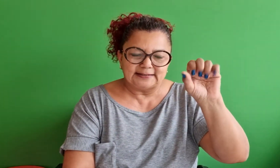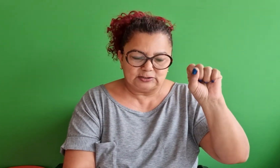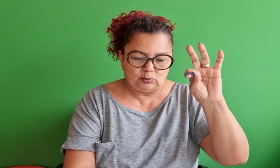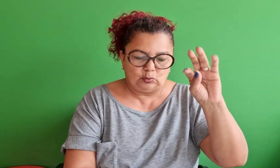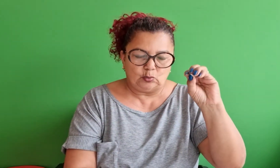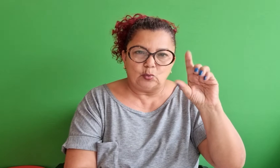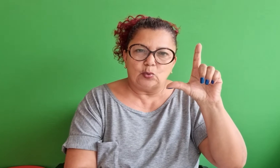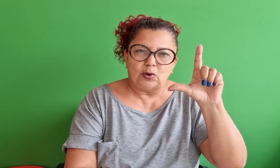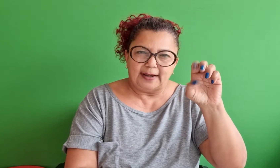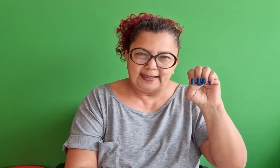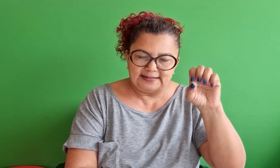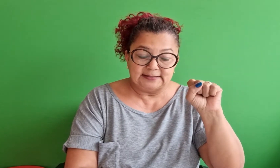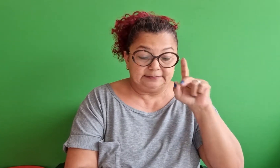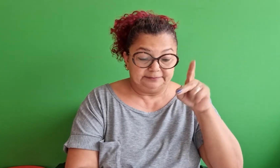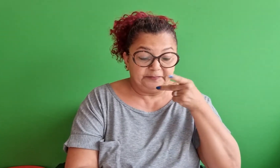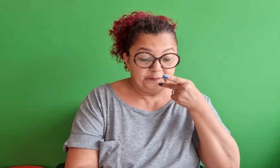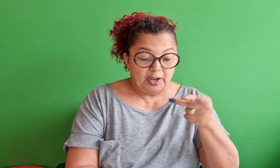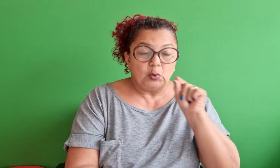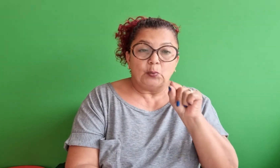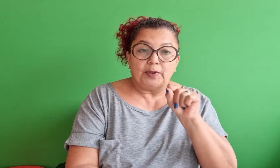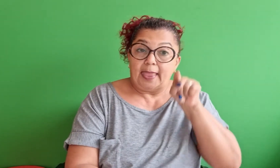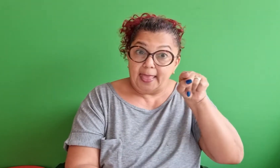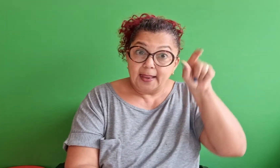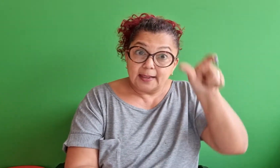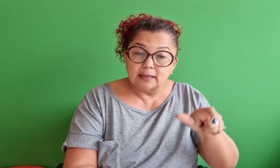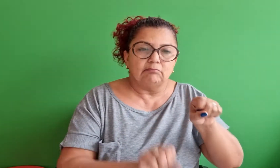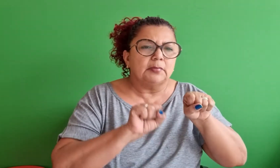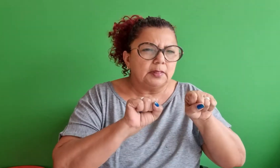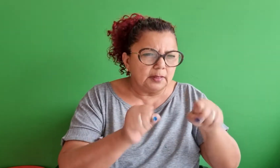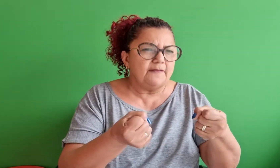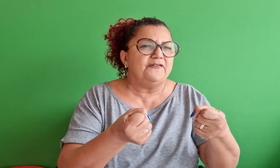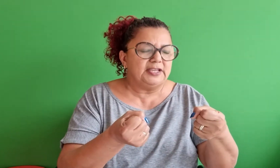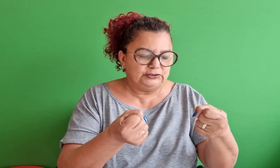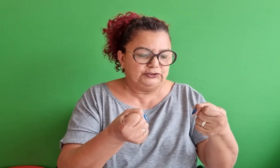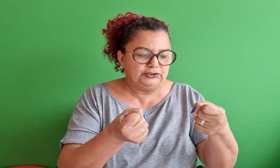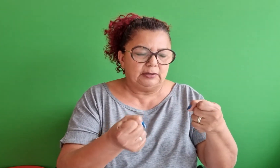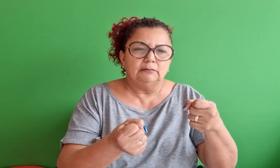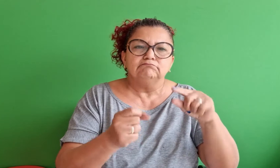ele defendia